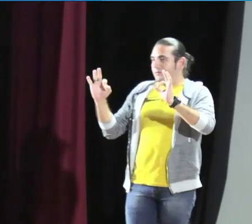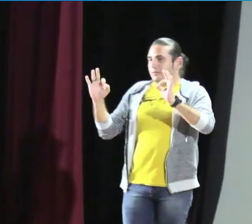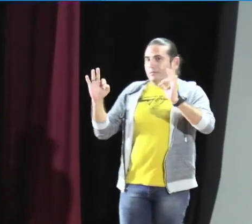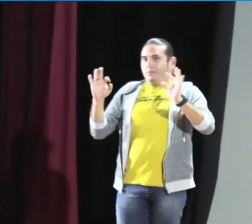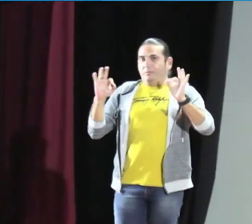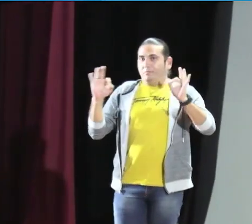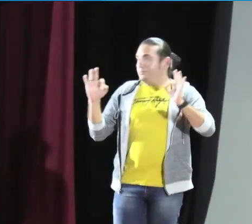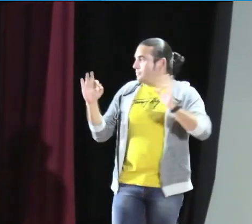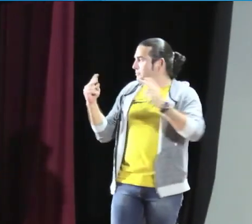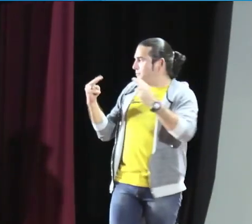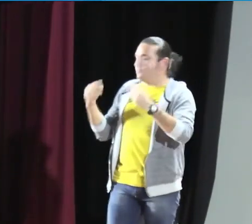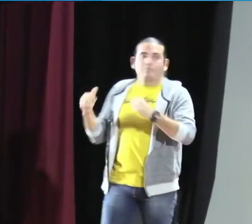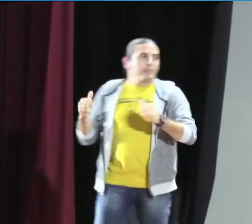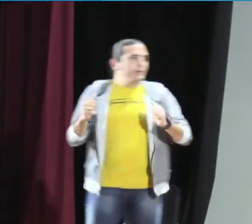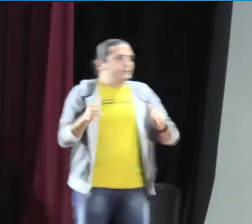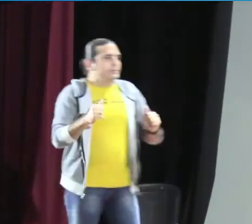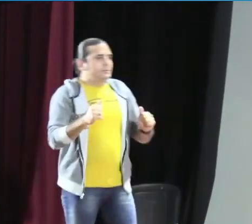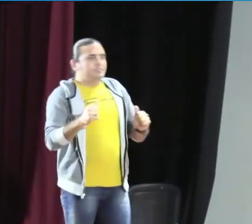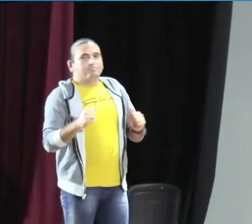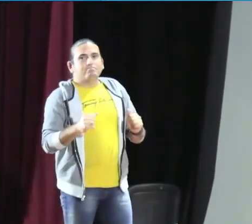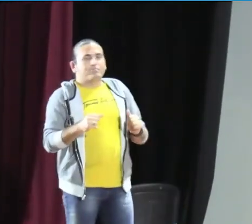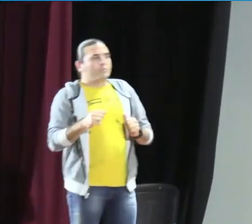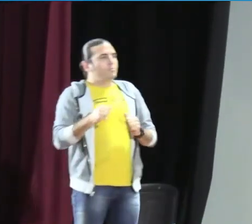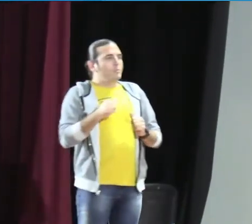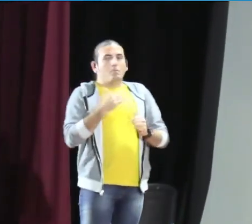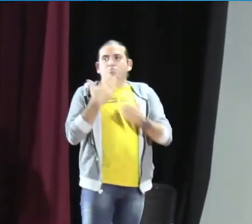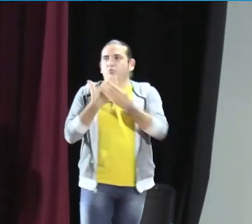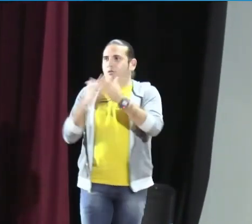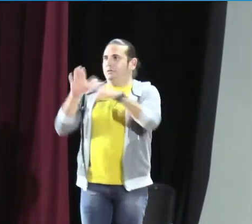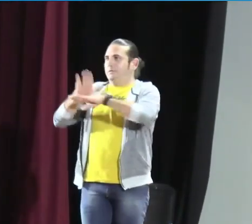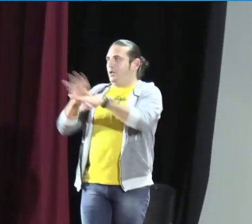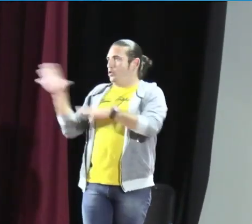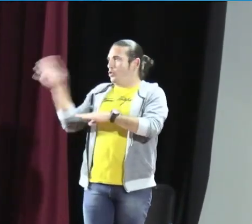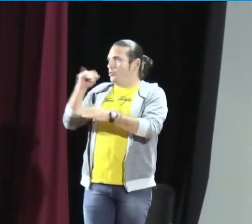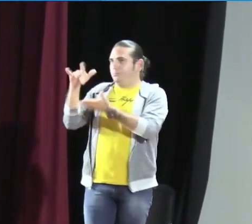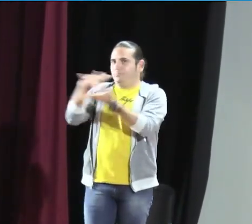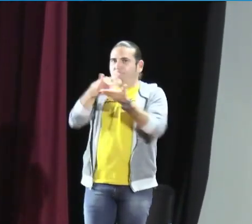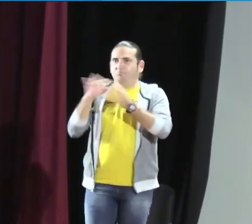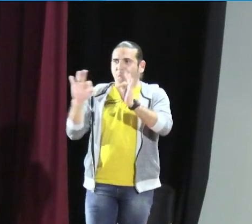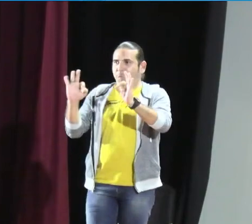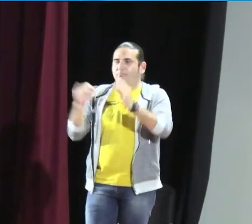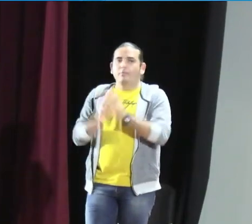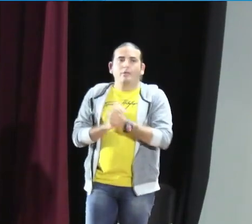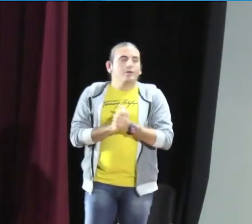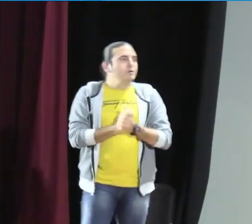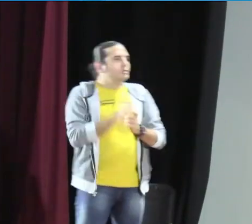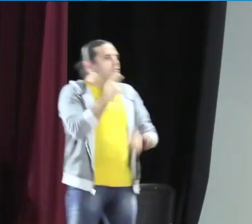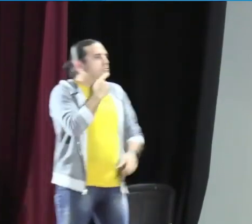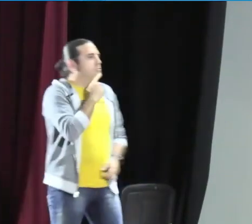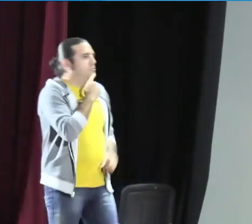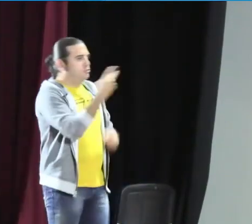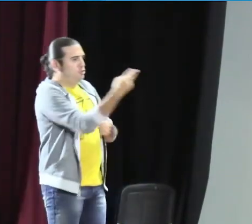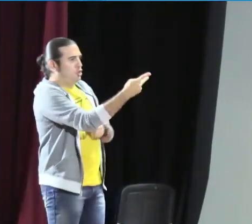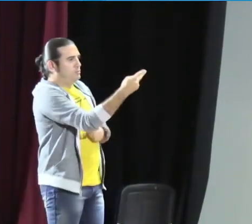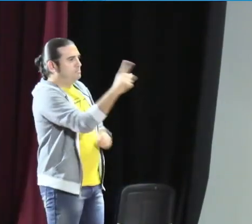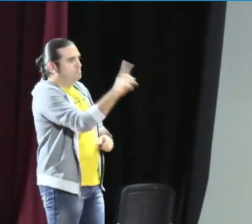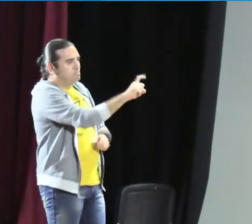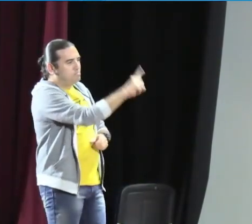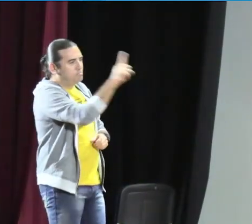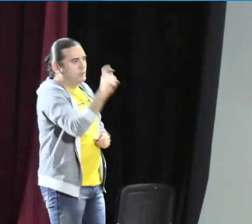¿Me ven bien? ¿Sí? Perfecto. Bueno, muy buenas tardes a todos los participantes.